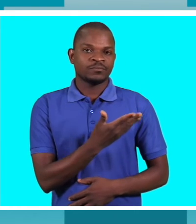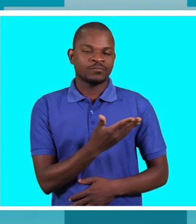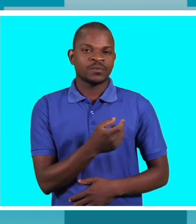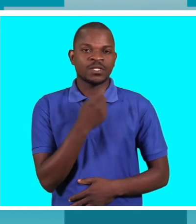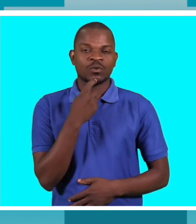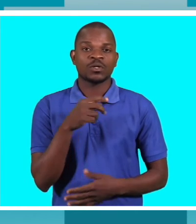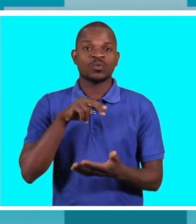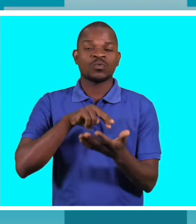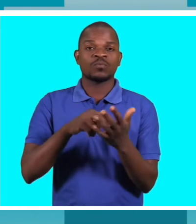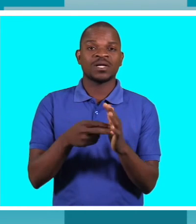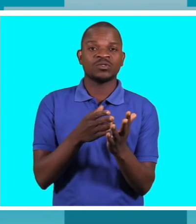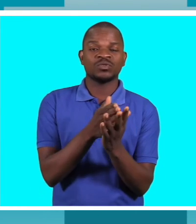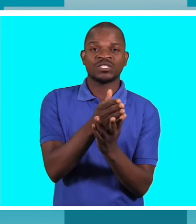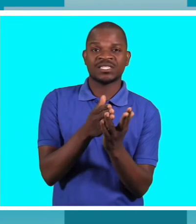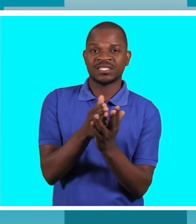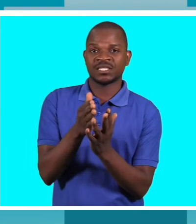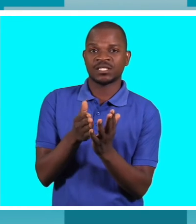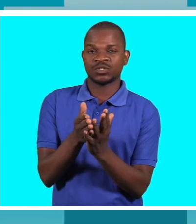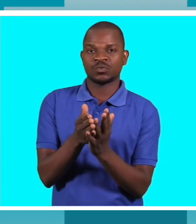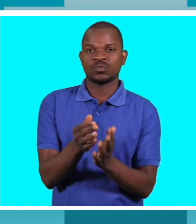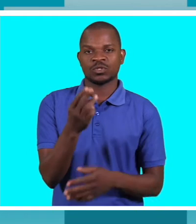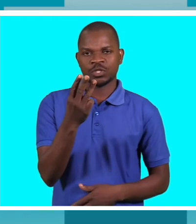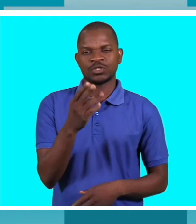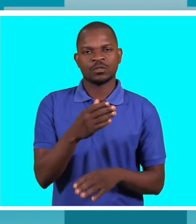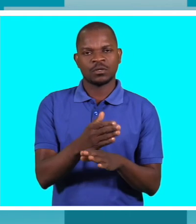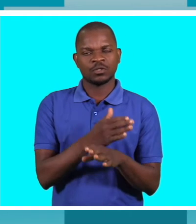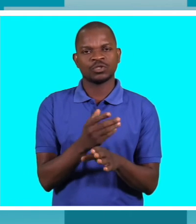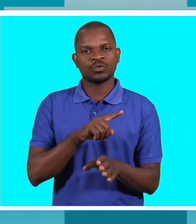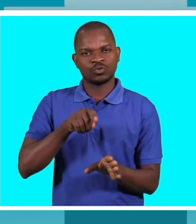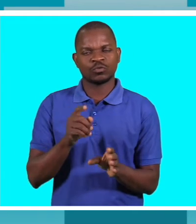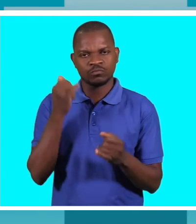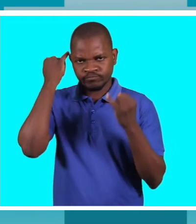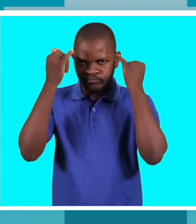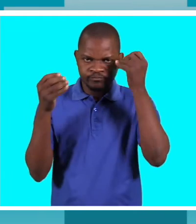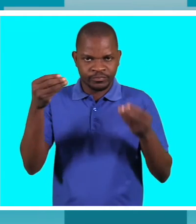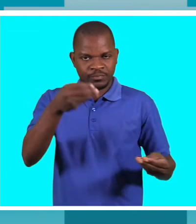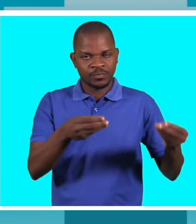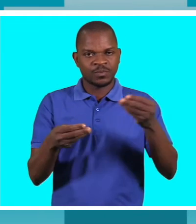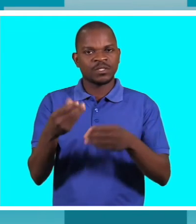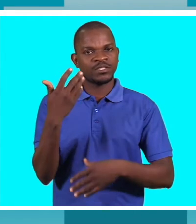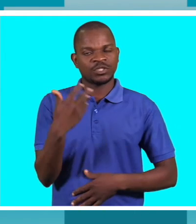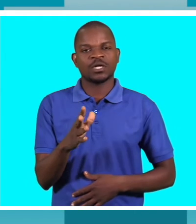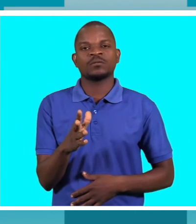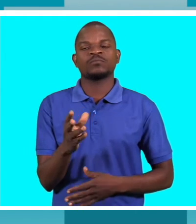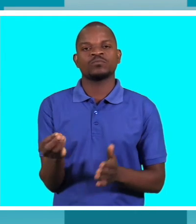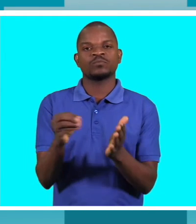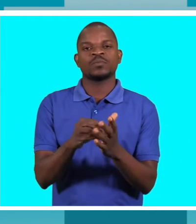PN3 nós estivemos muito envolvidos colocamos quais eram as necessidades das pessoas com